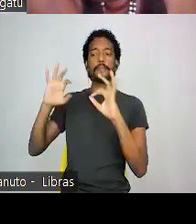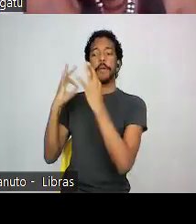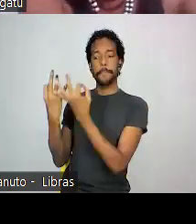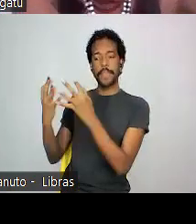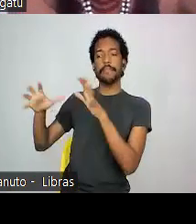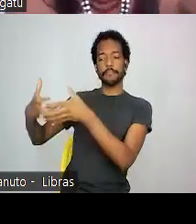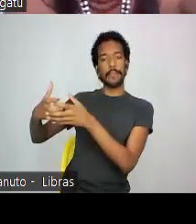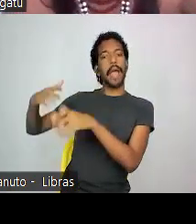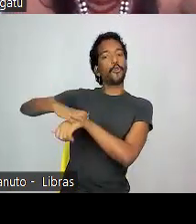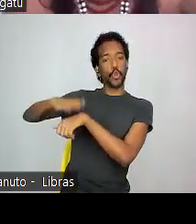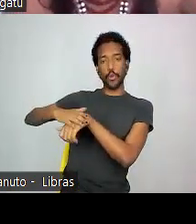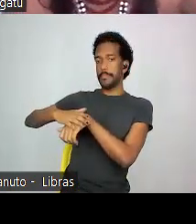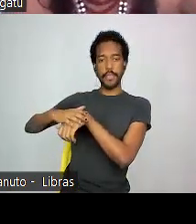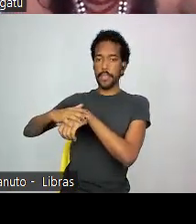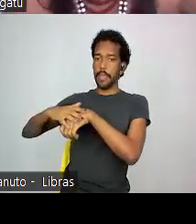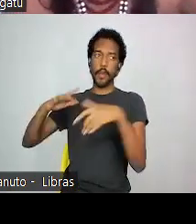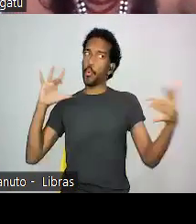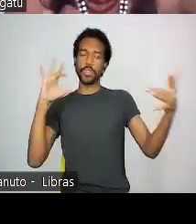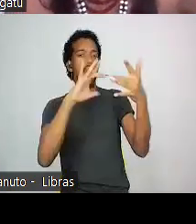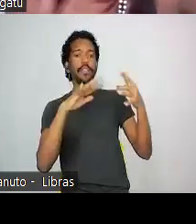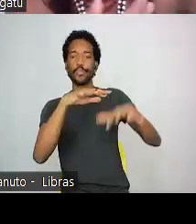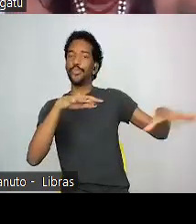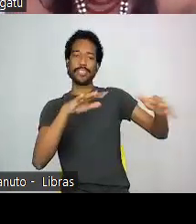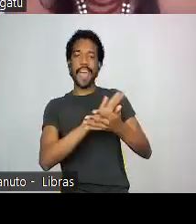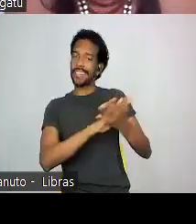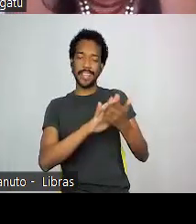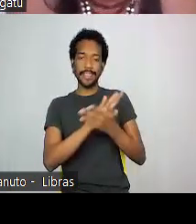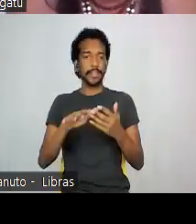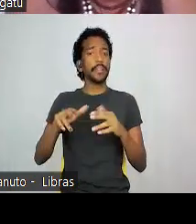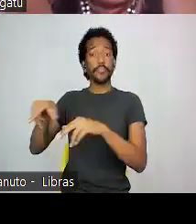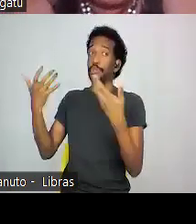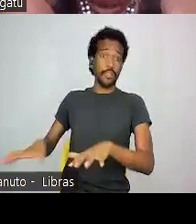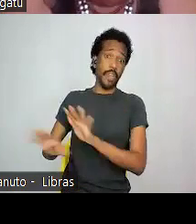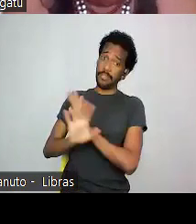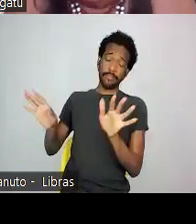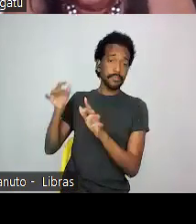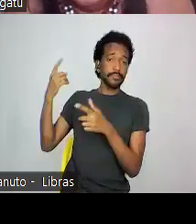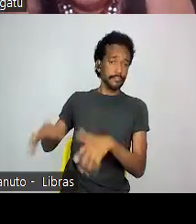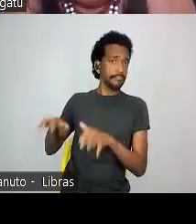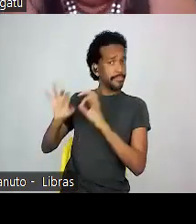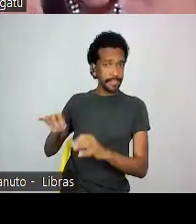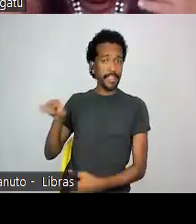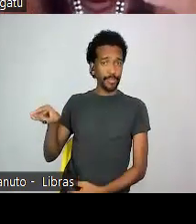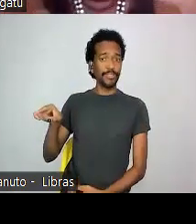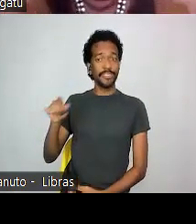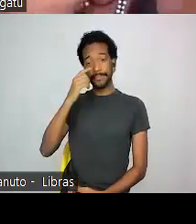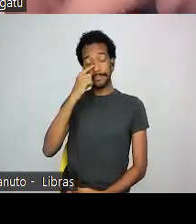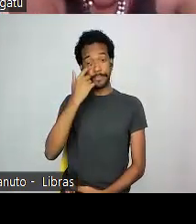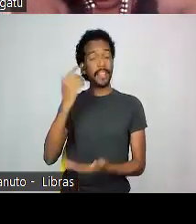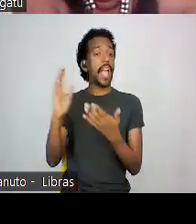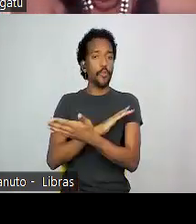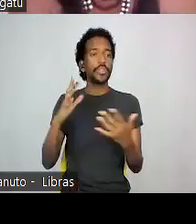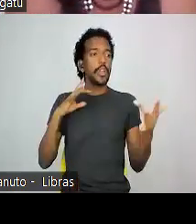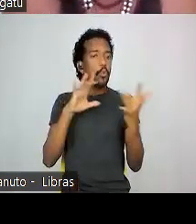de autonomia, sem um contato. Na minha leitura, muitos porque não querem mesmo o contato, estão certo eles. Alguns que têm contatos